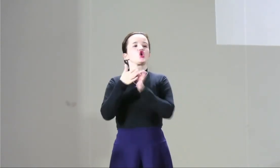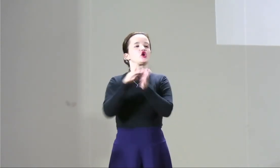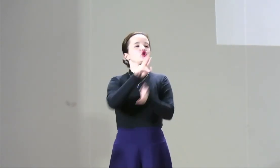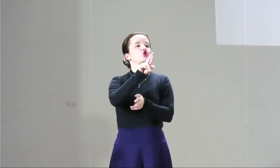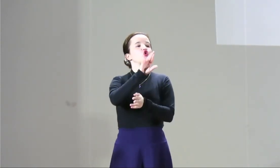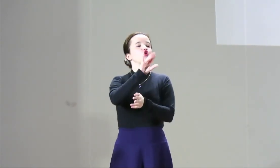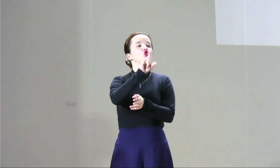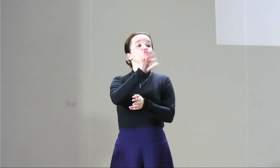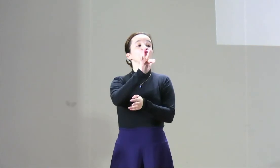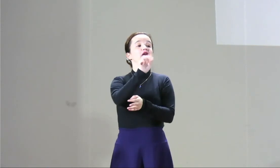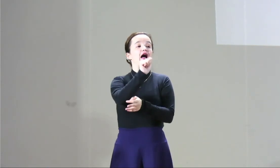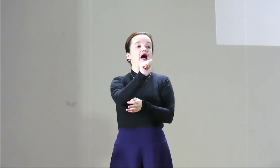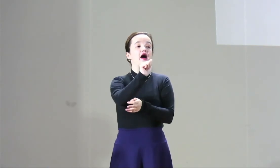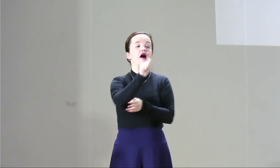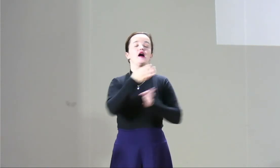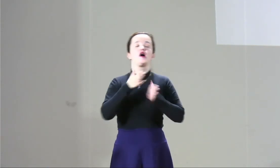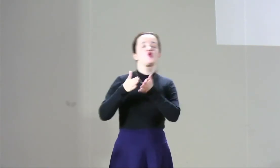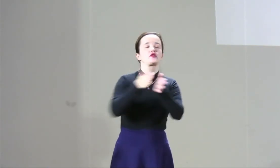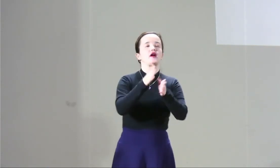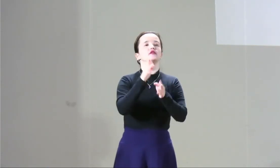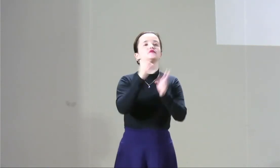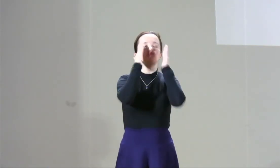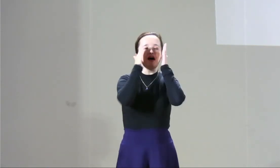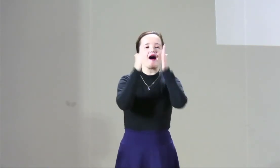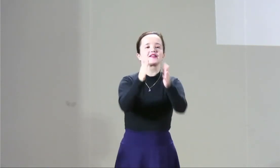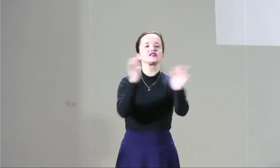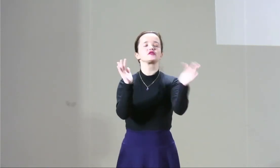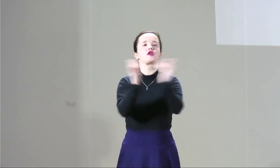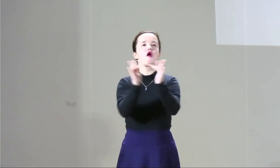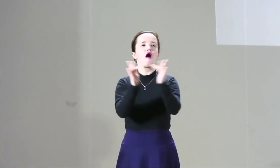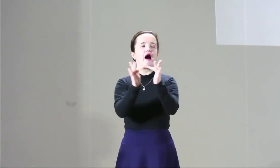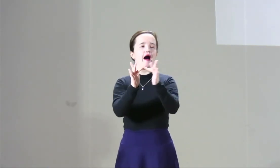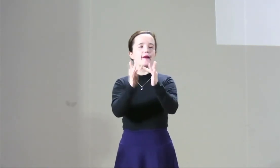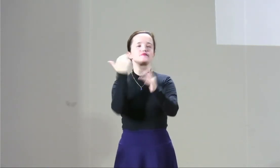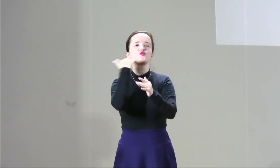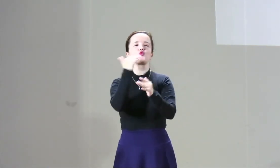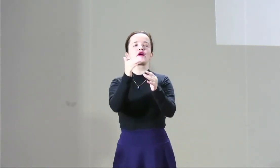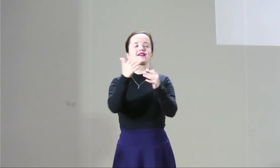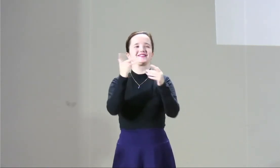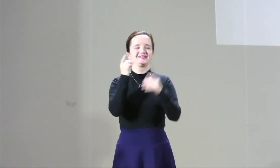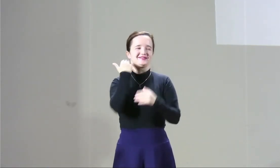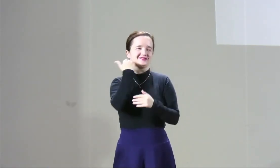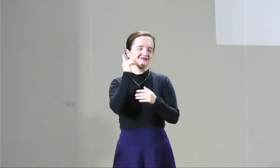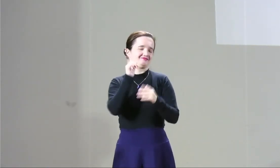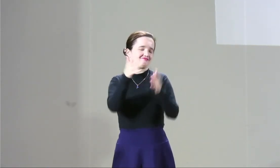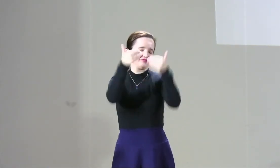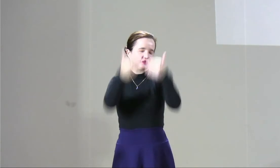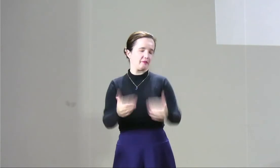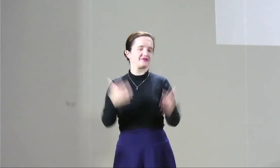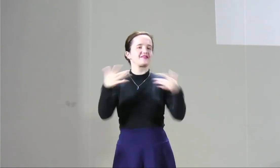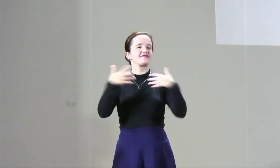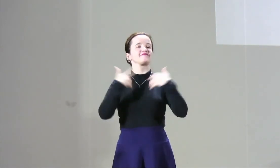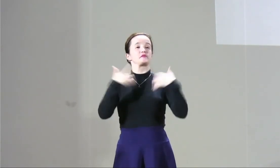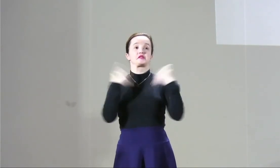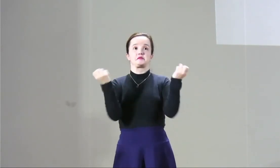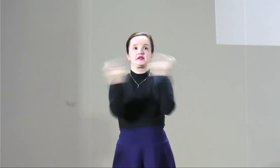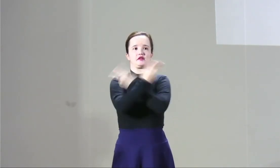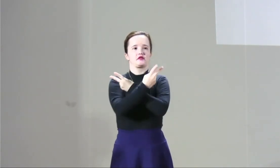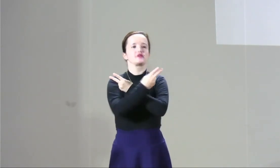conducta de la ley perdón a la ruta de error de intérprete a la ruta de atención hacia la